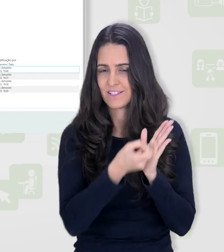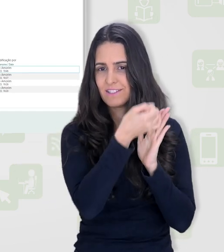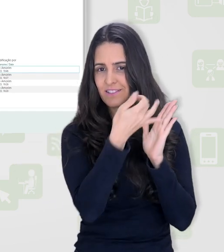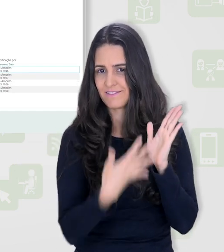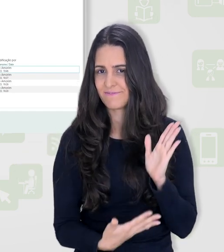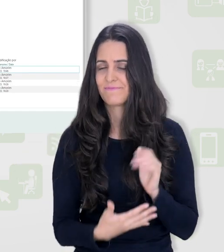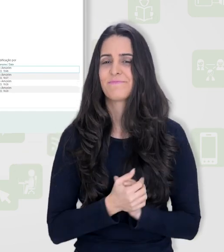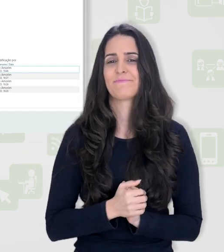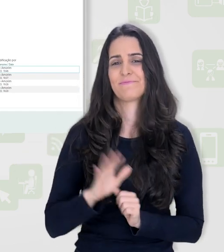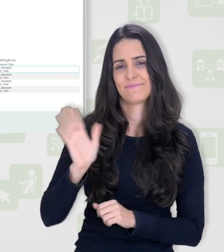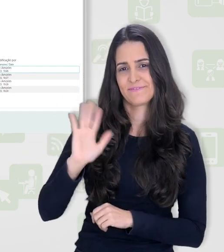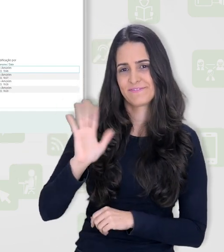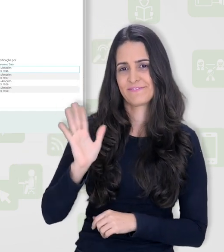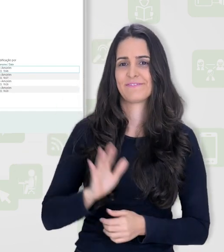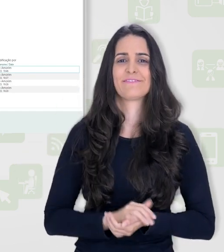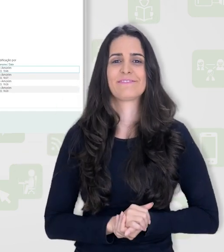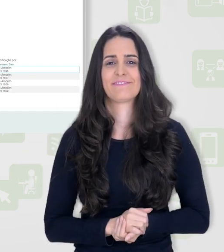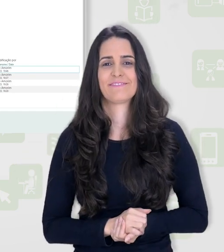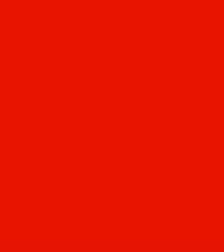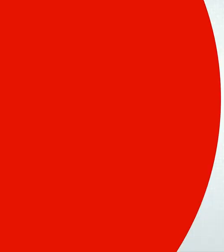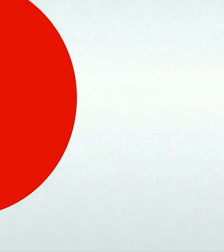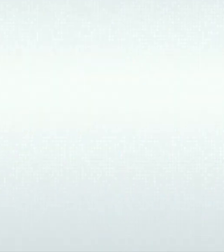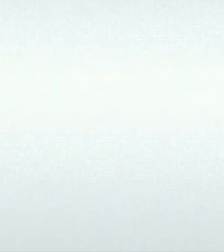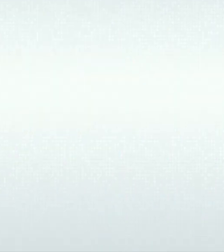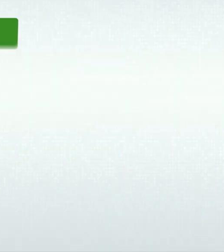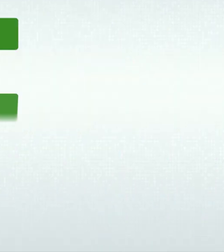tipo dissertativo. Até a próxima!